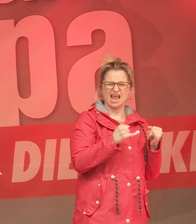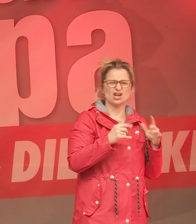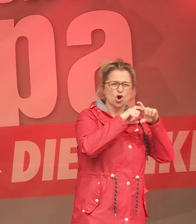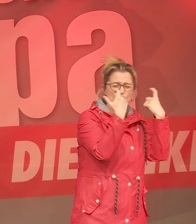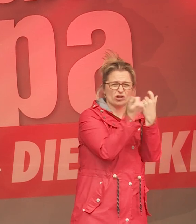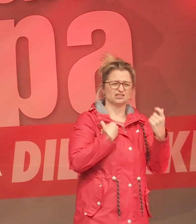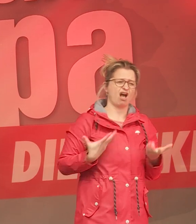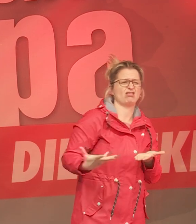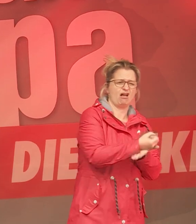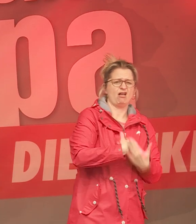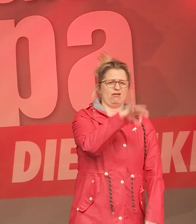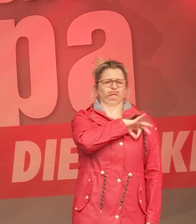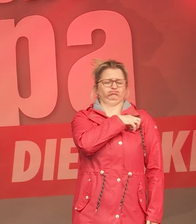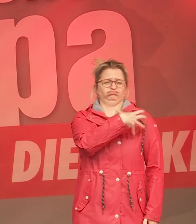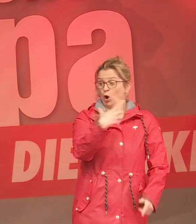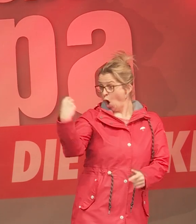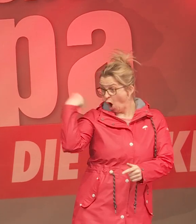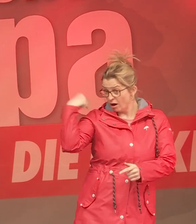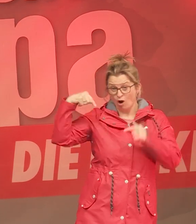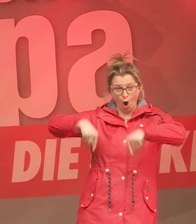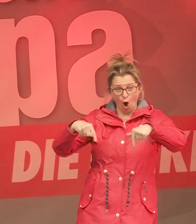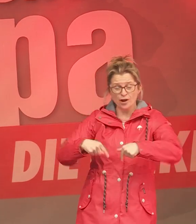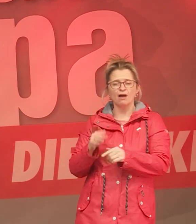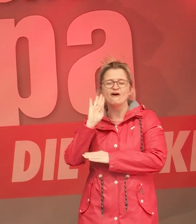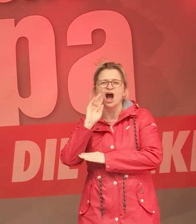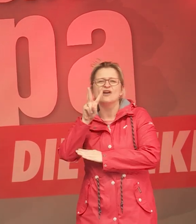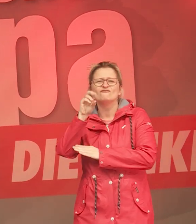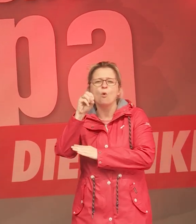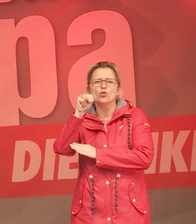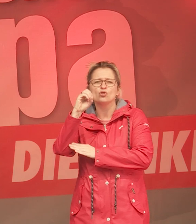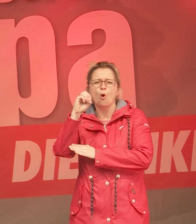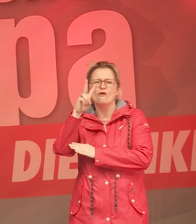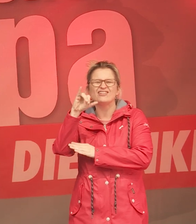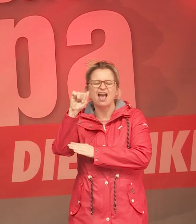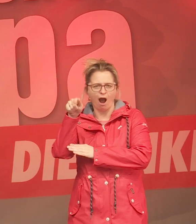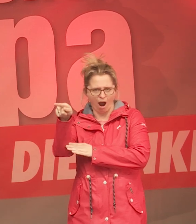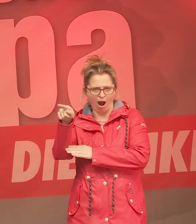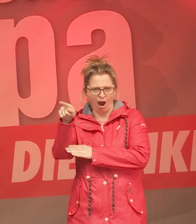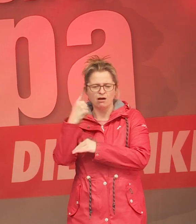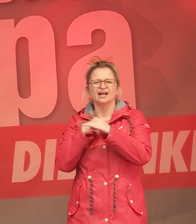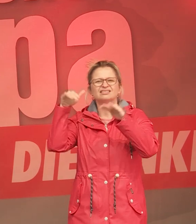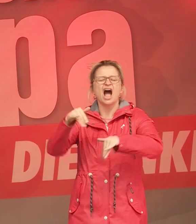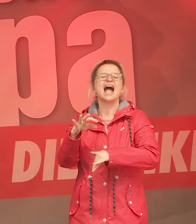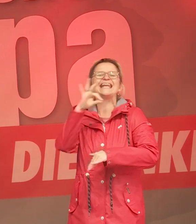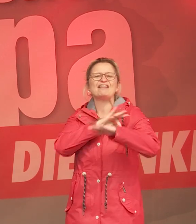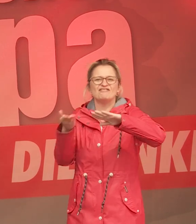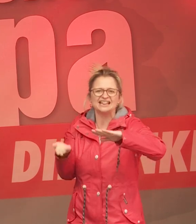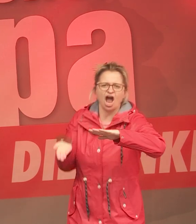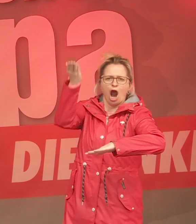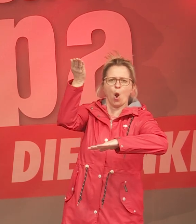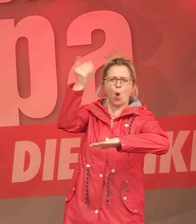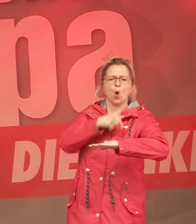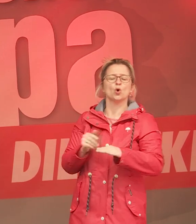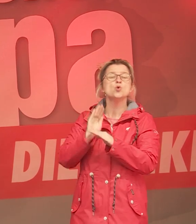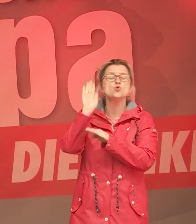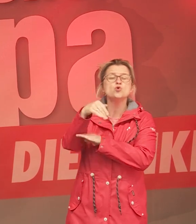dämlich. Heute wurde erst bekannt gegeben, dass Vonovia eine Gewinnerhöhung hat und über 1